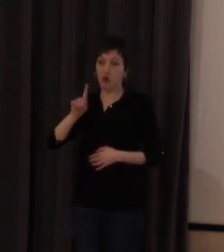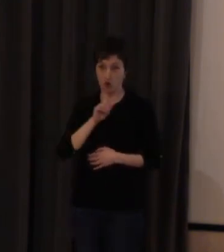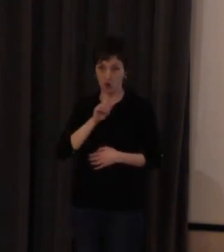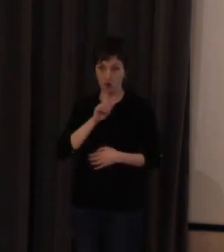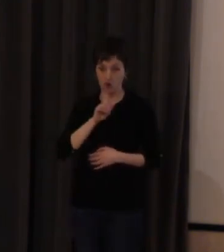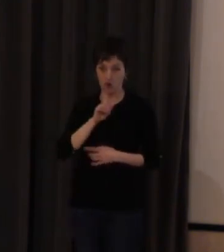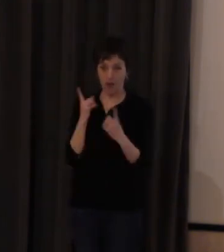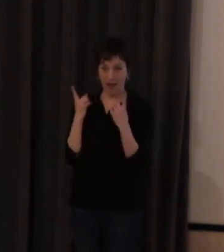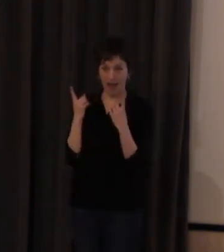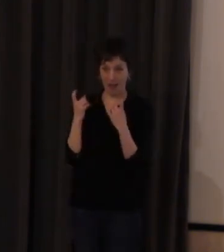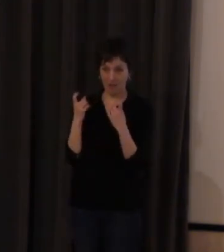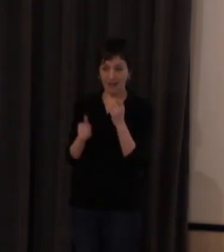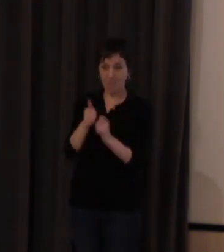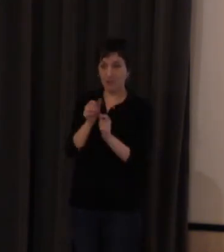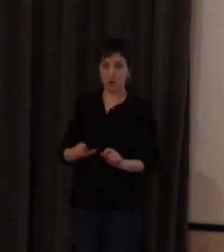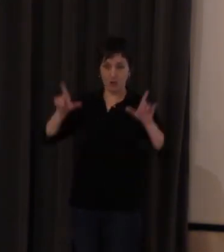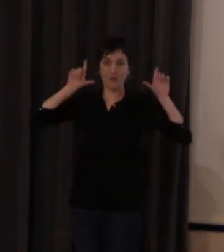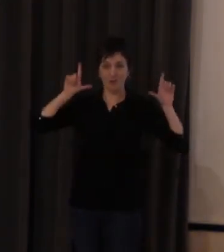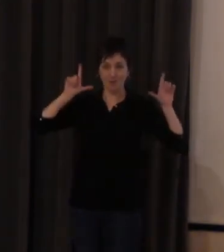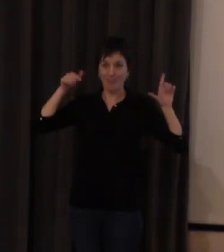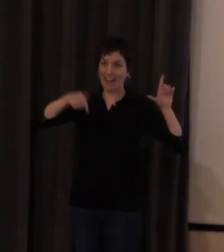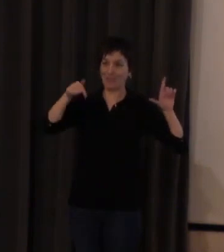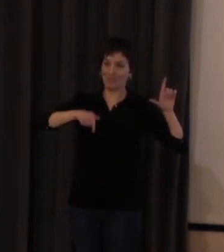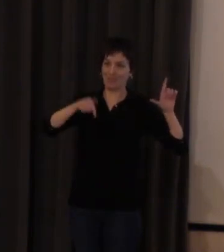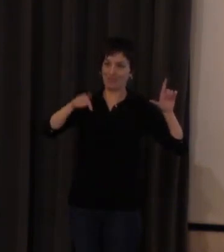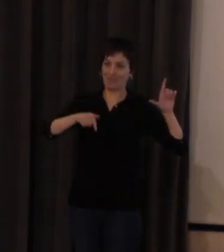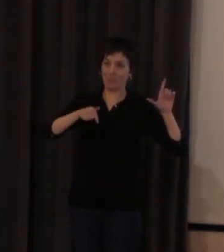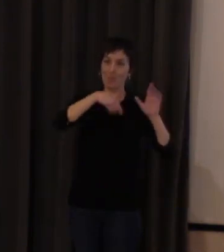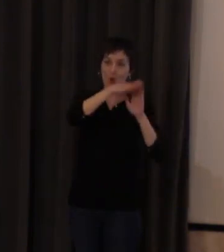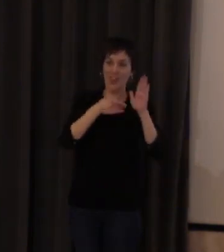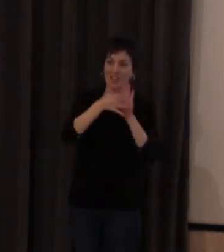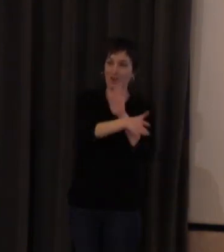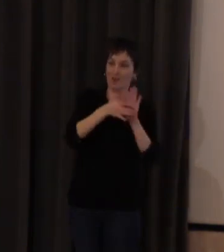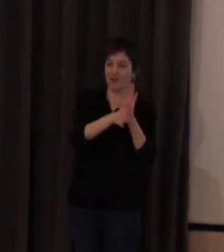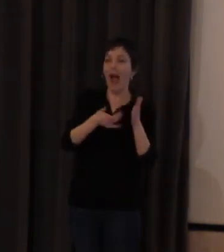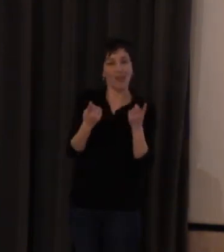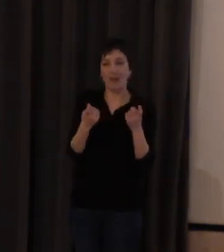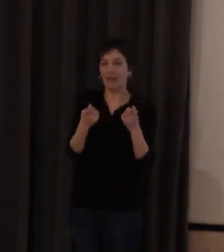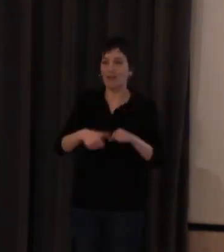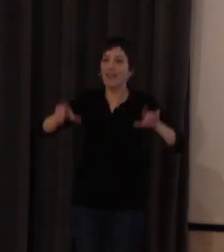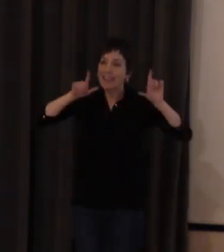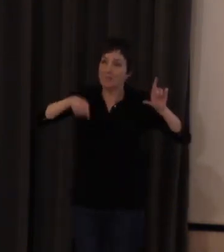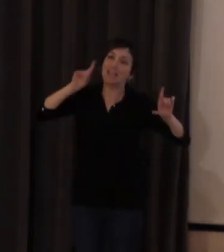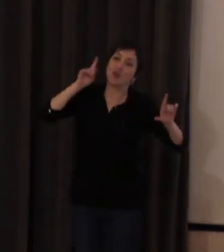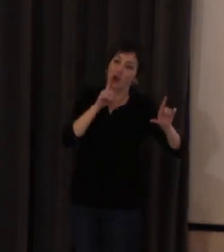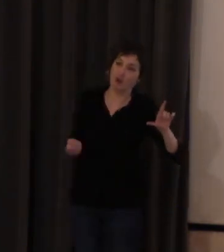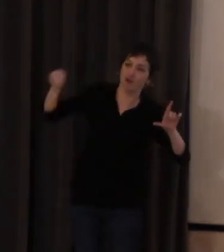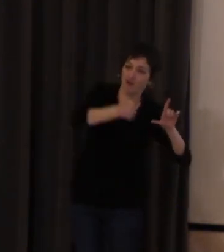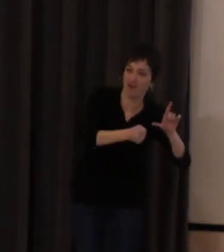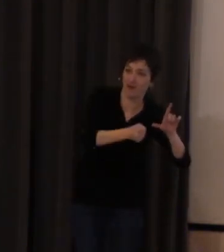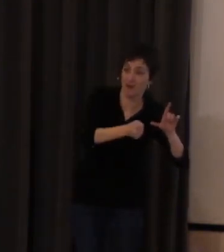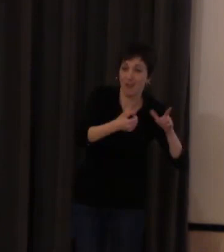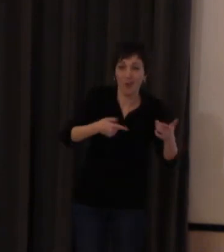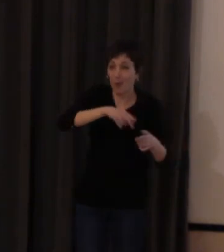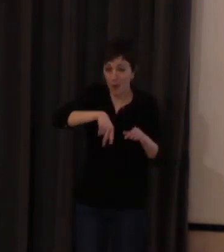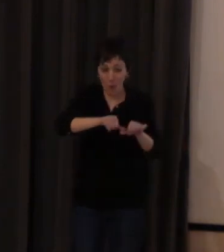número uno necesita tener mucho más protagonismo aquí en este tipo de proyectos es decir yo no he encontrado